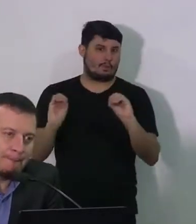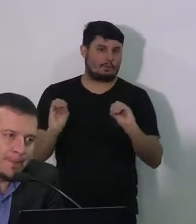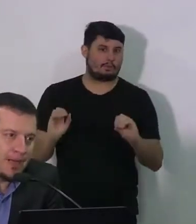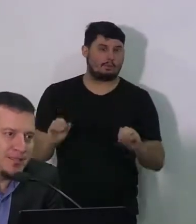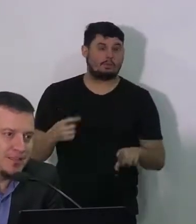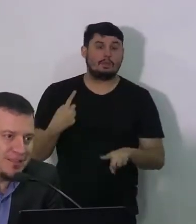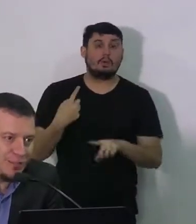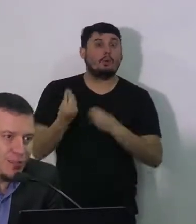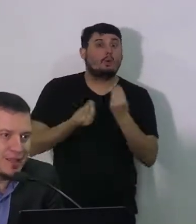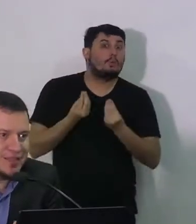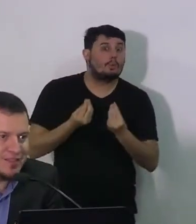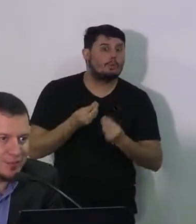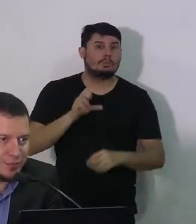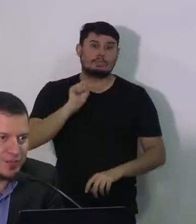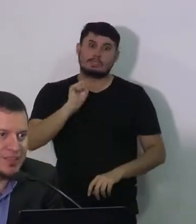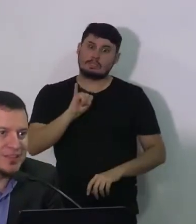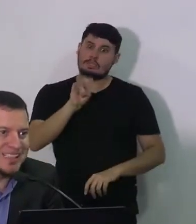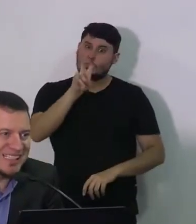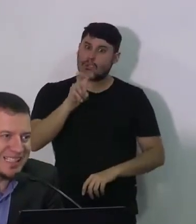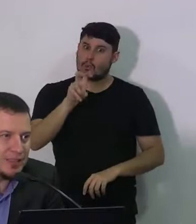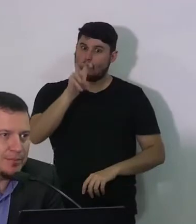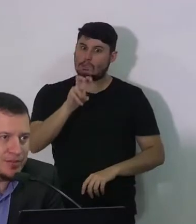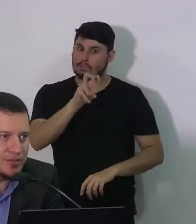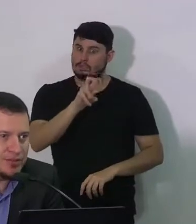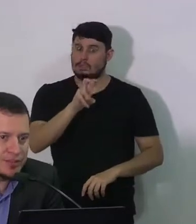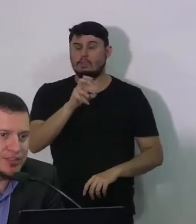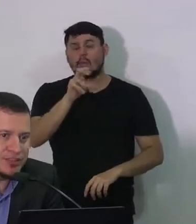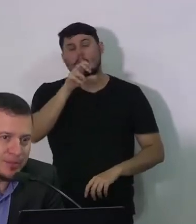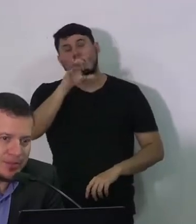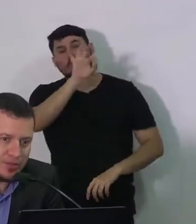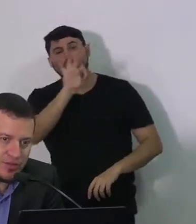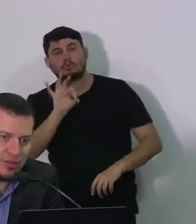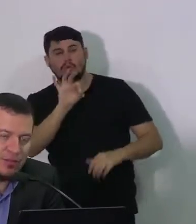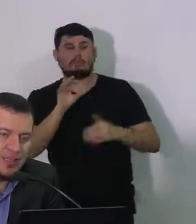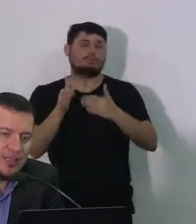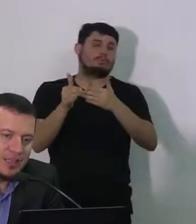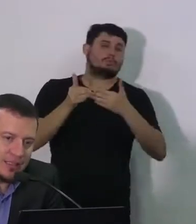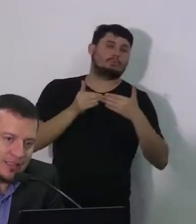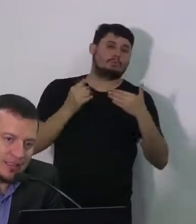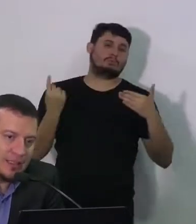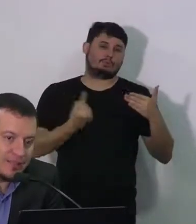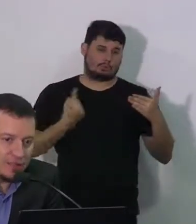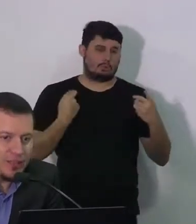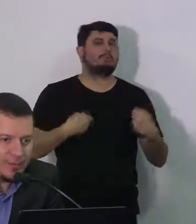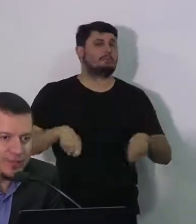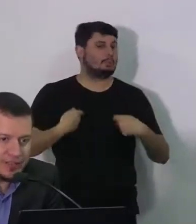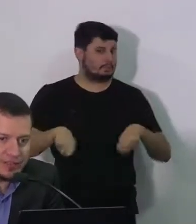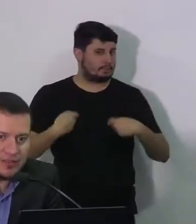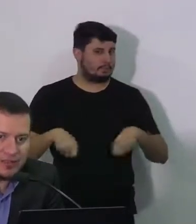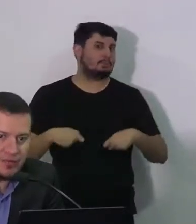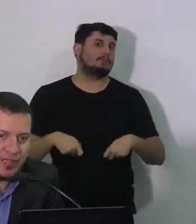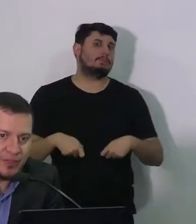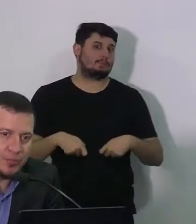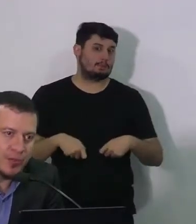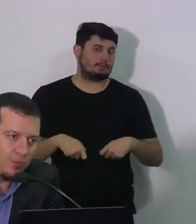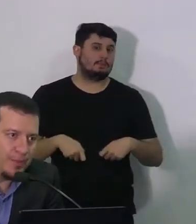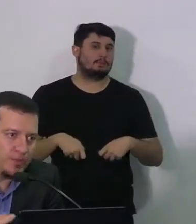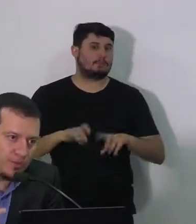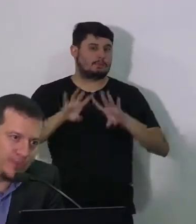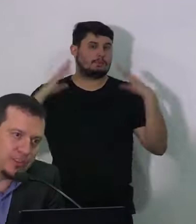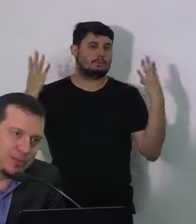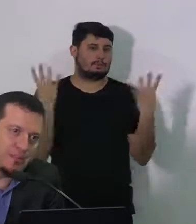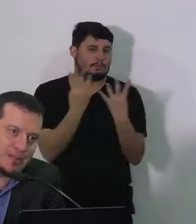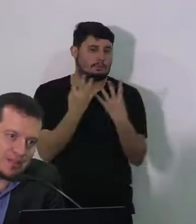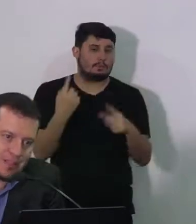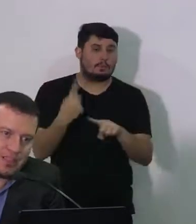tiver mais de 55% a 60% de distanciamento social. E desse isolamento que a gente tanto tem falado. Porque